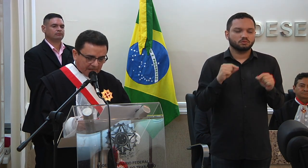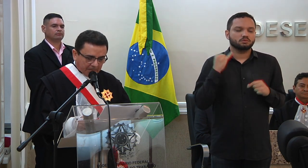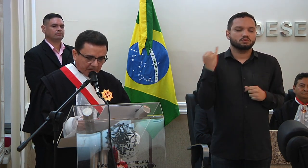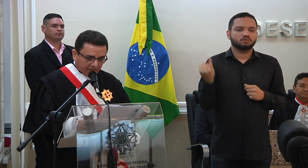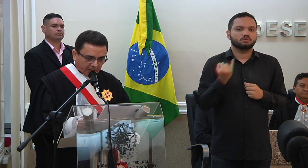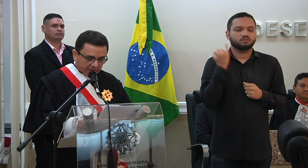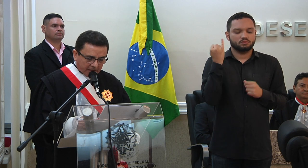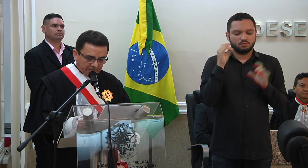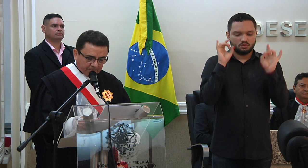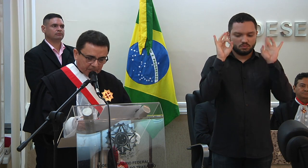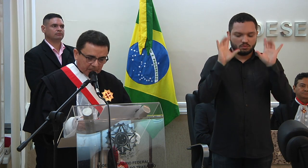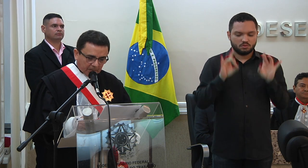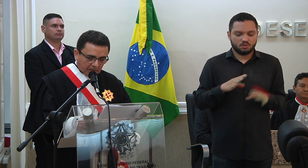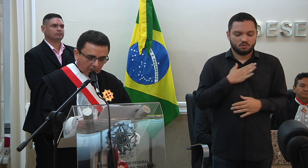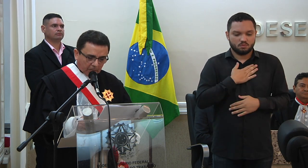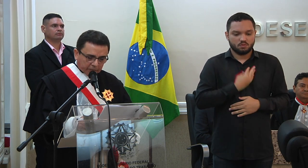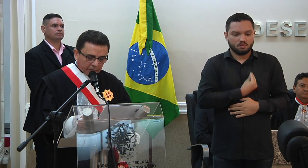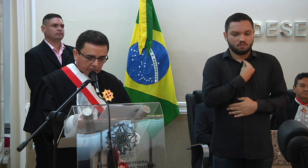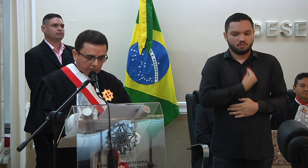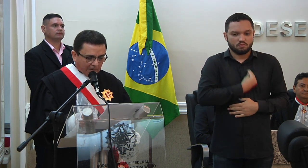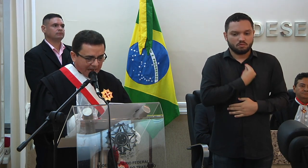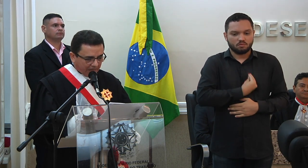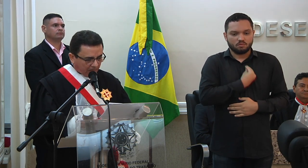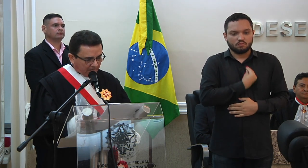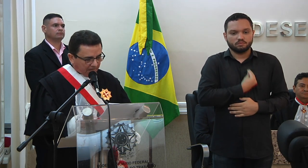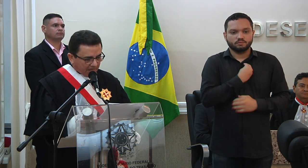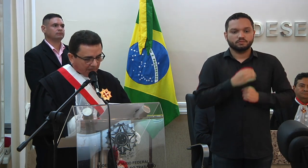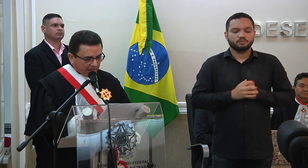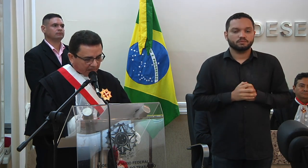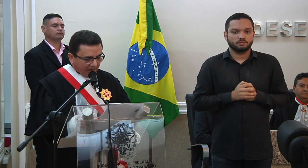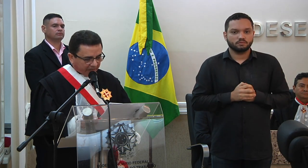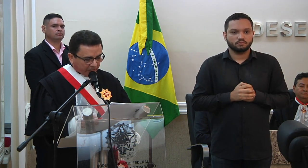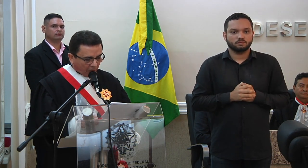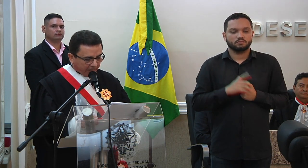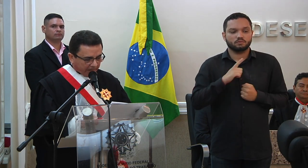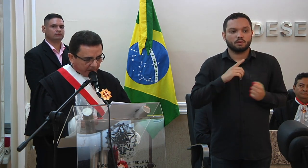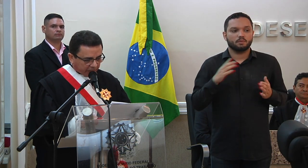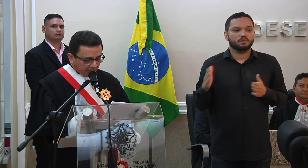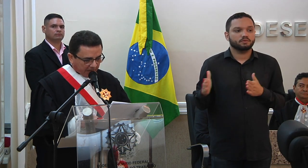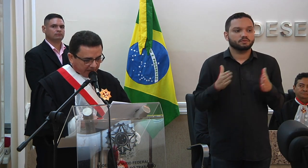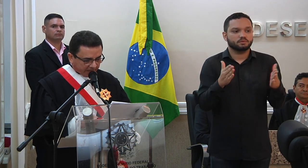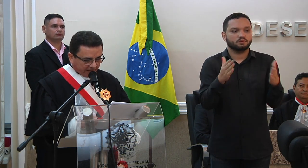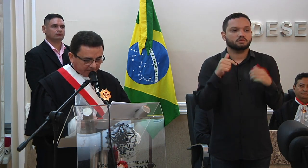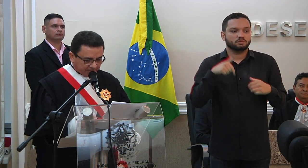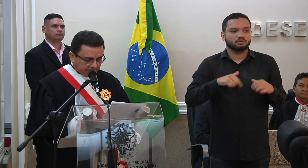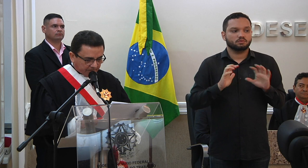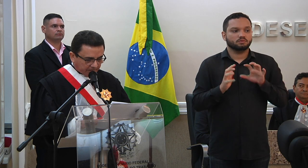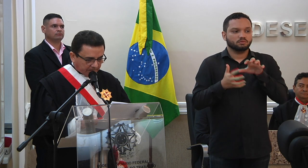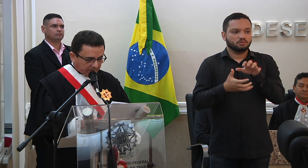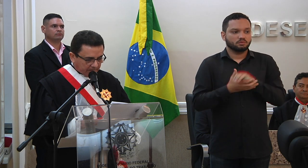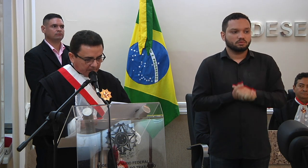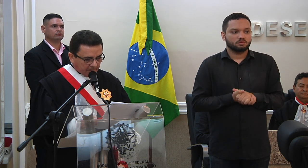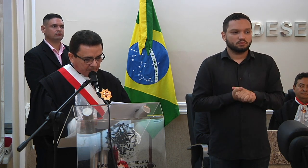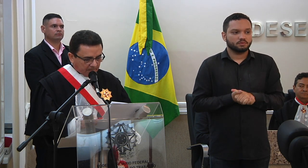na minha vida e constituí um arco na minha trajetória neste planeta.